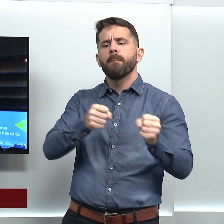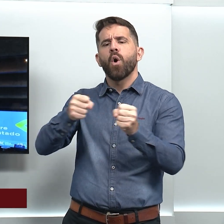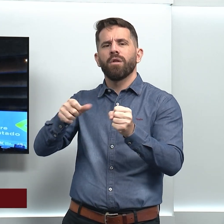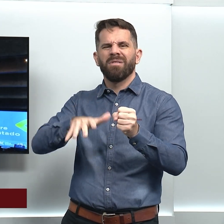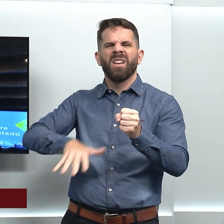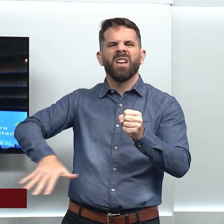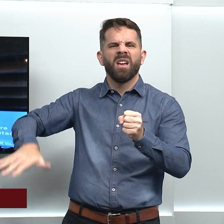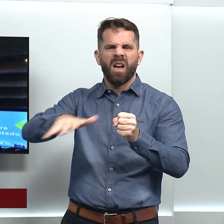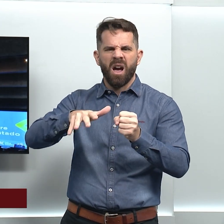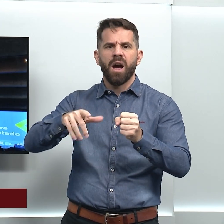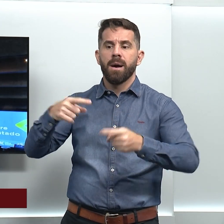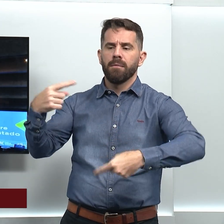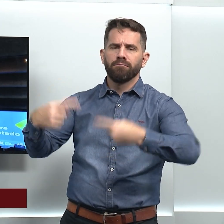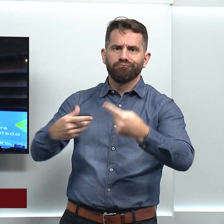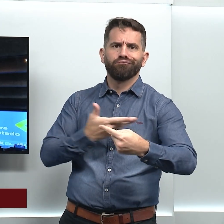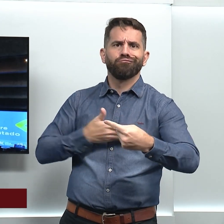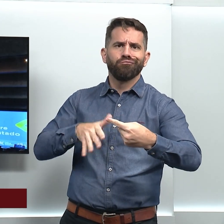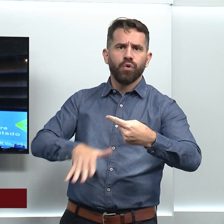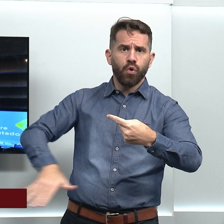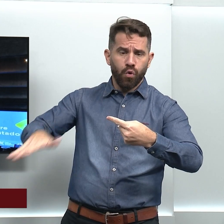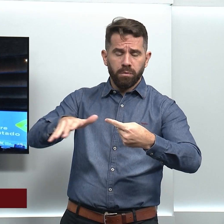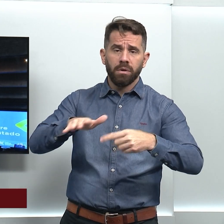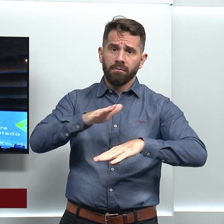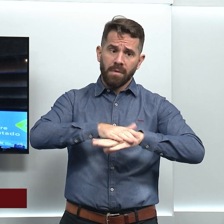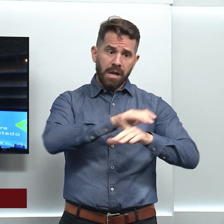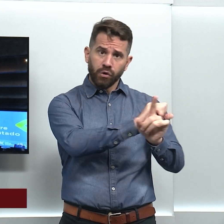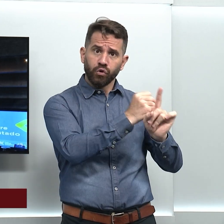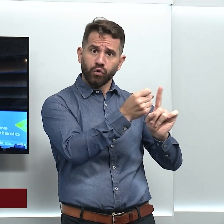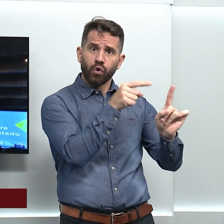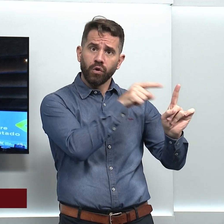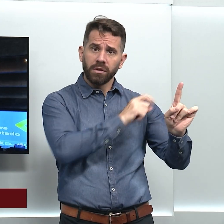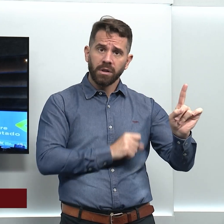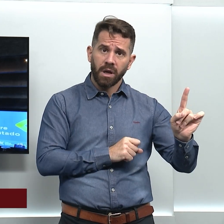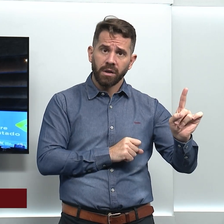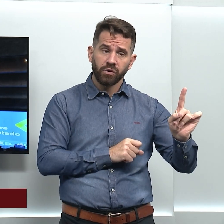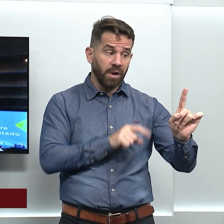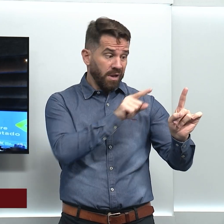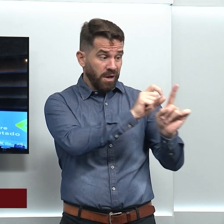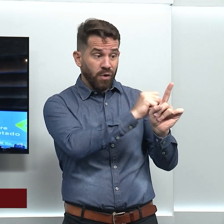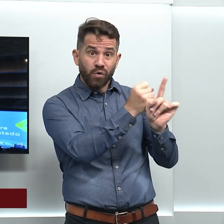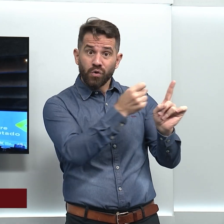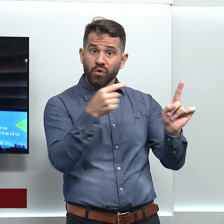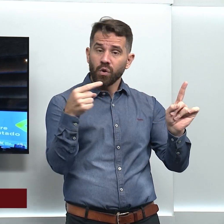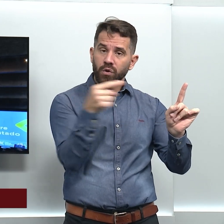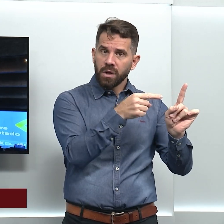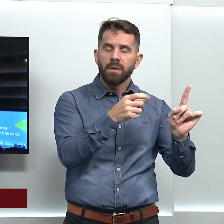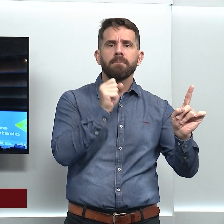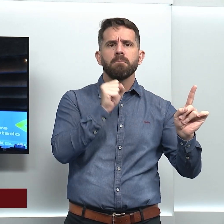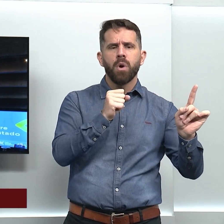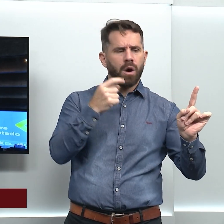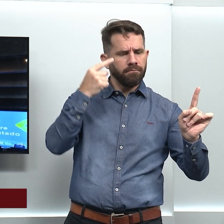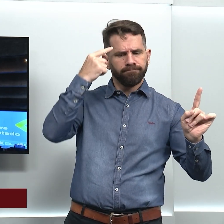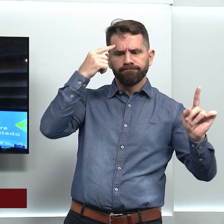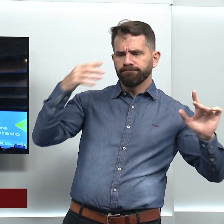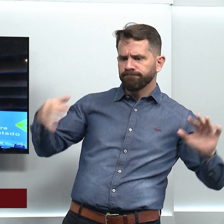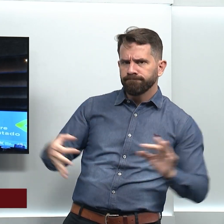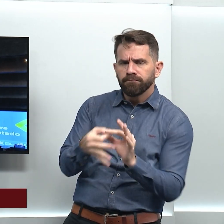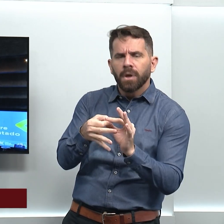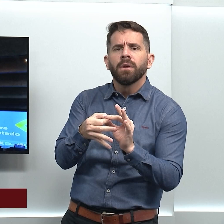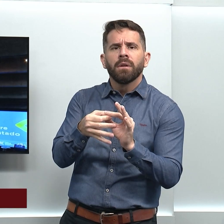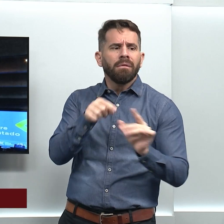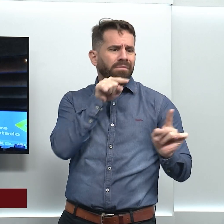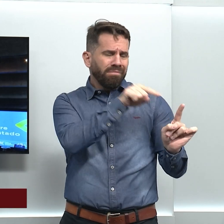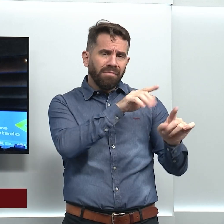sociedade. E a própria sociedade pode ser pensada como um macroindivíduo que tem uma vida